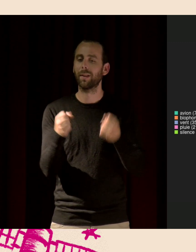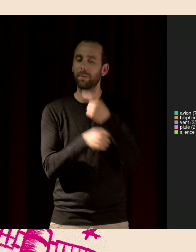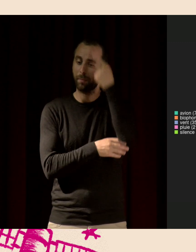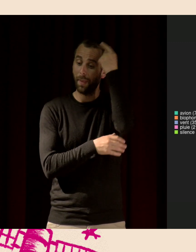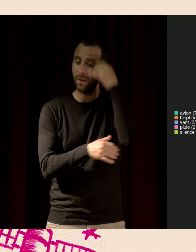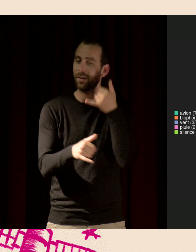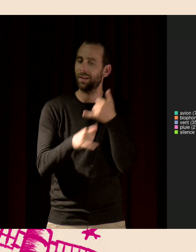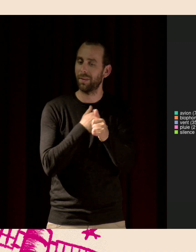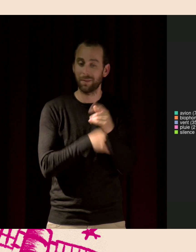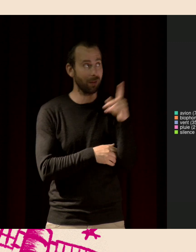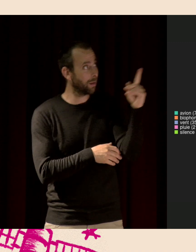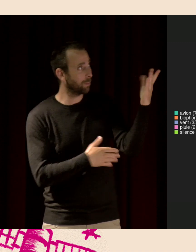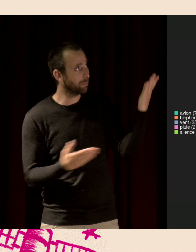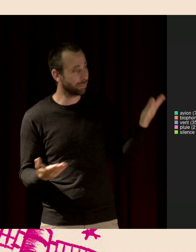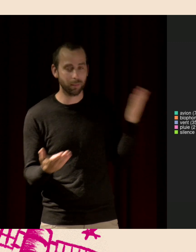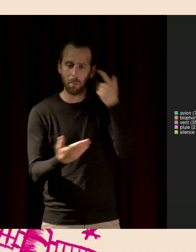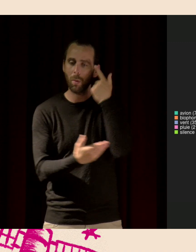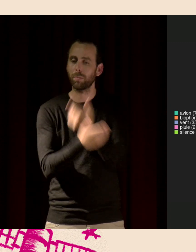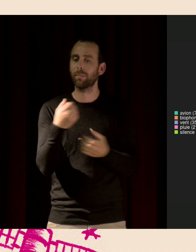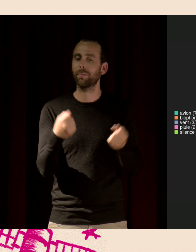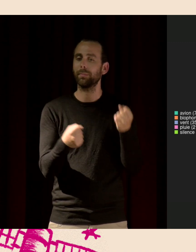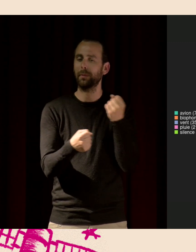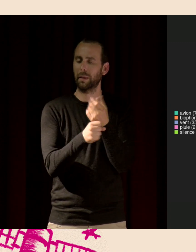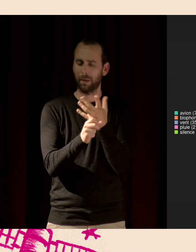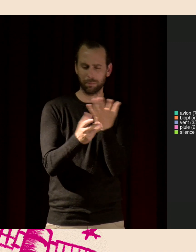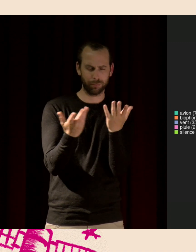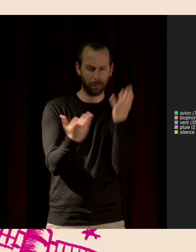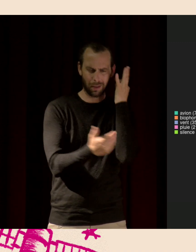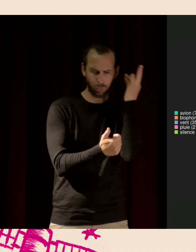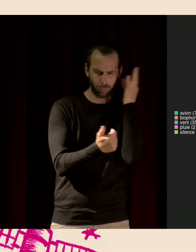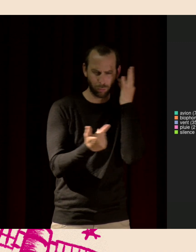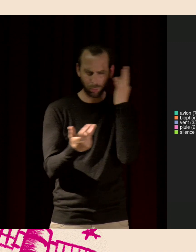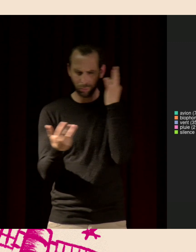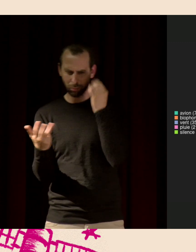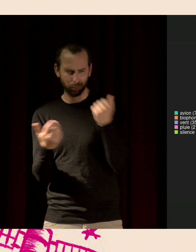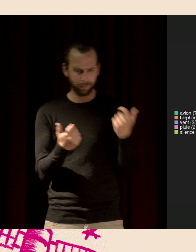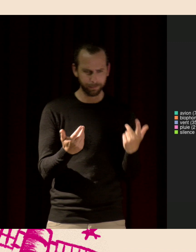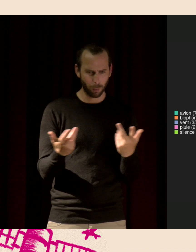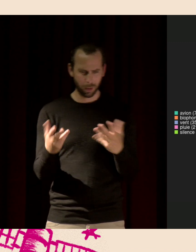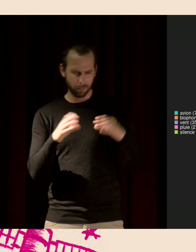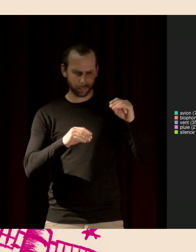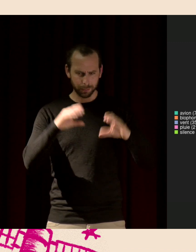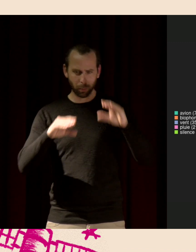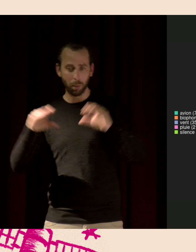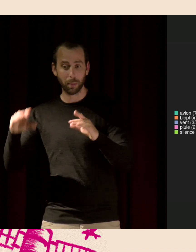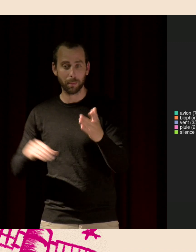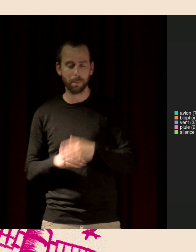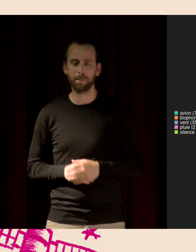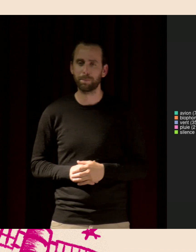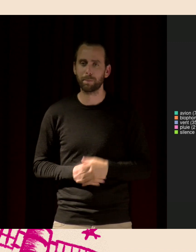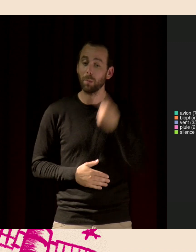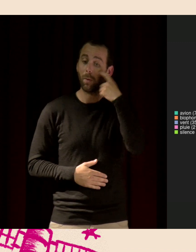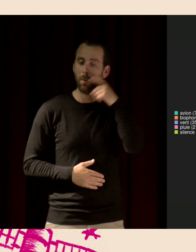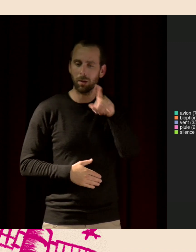permettait d'estimer les proportions de tous ces sons dans le paysage sonore. Et on s'aperçoit que dans 75